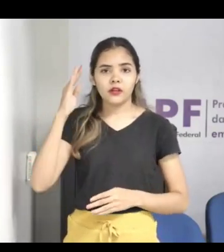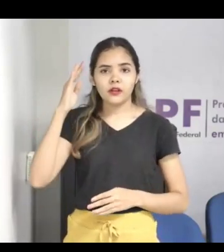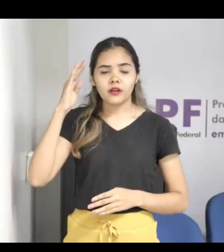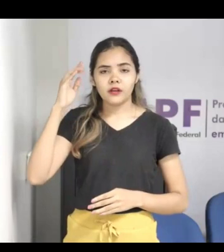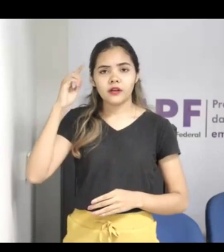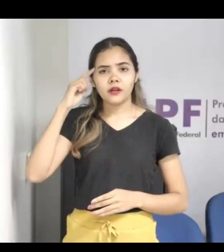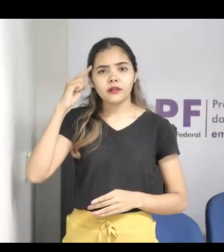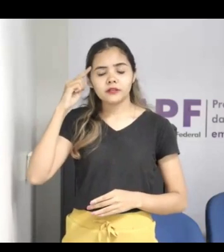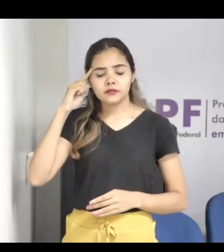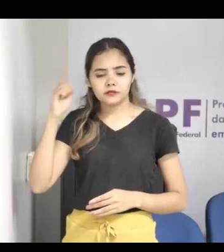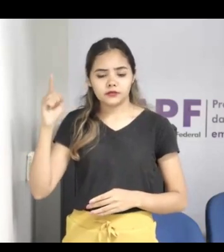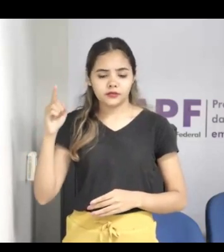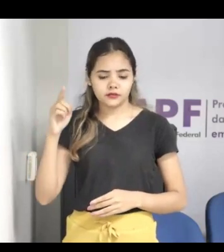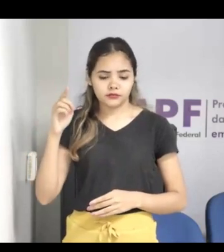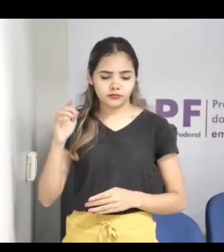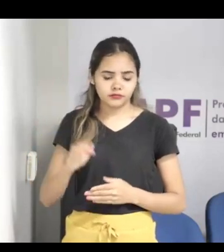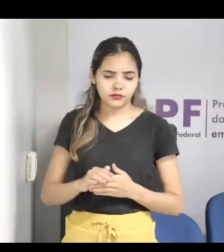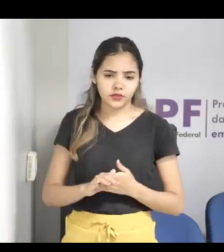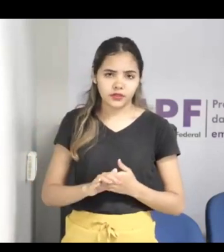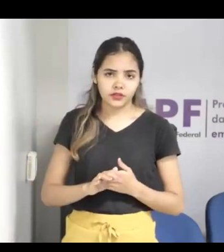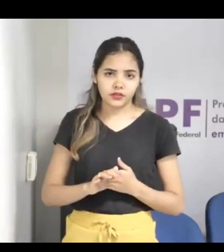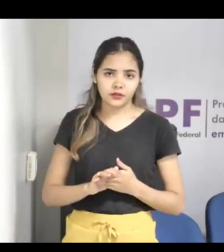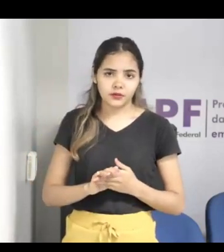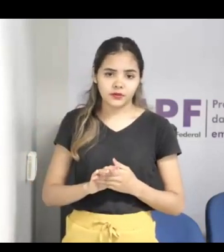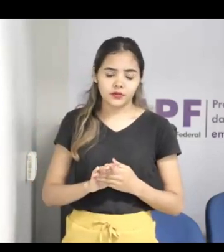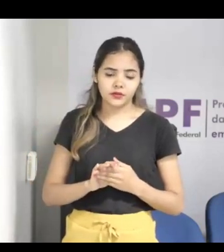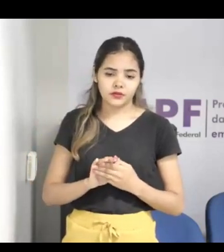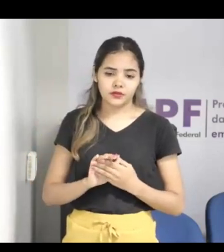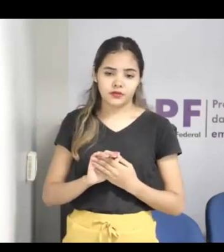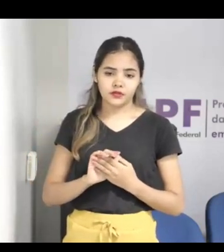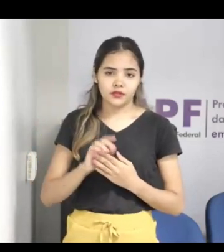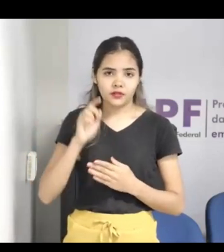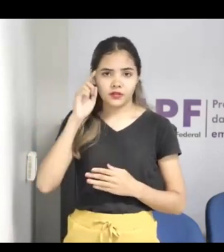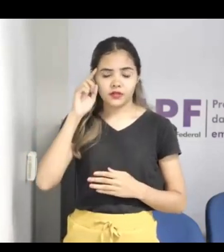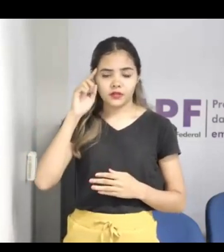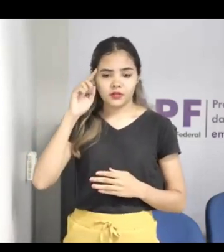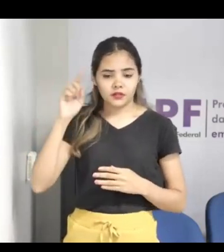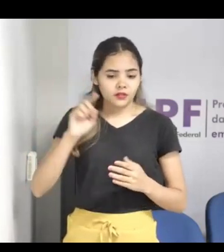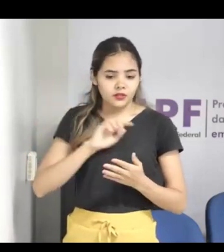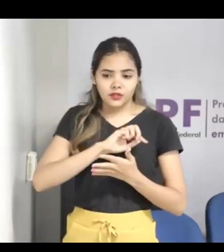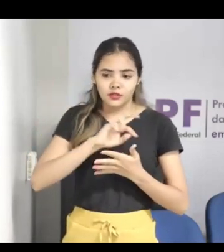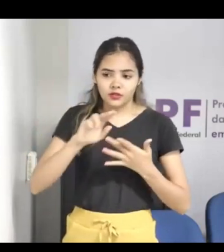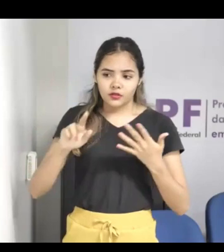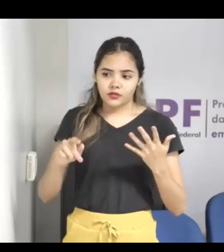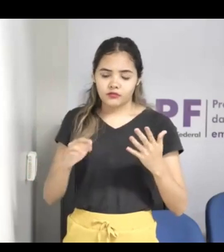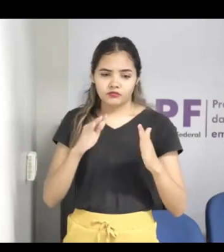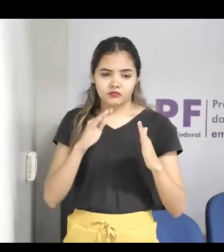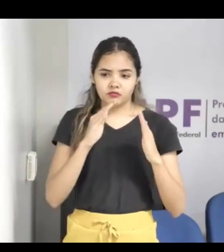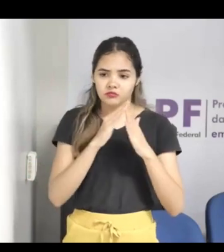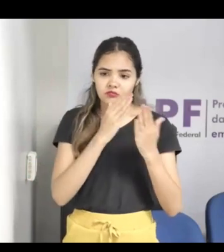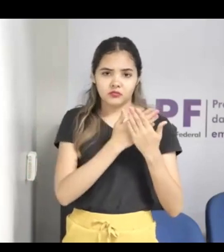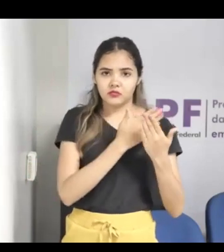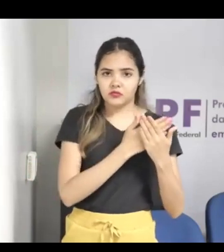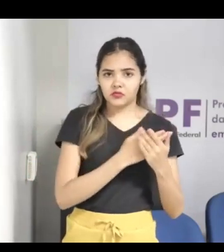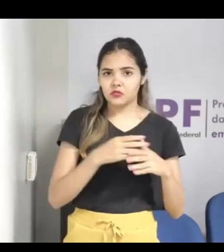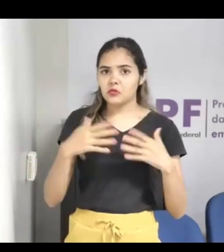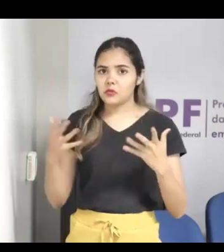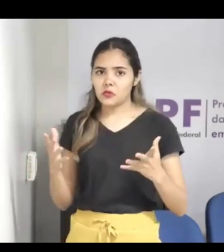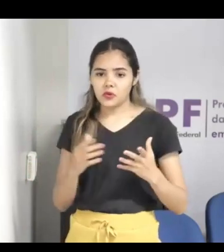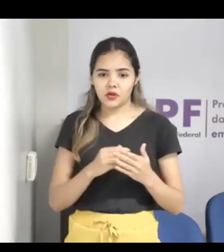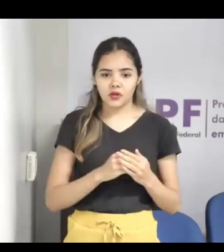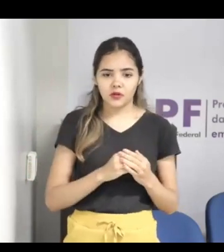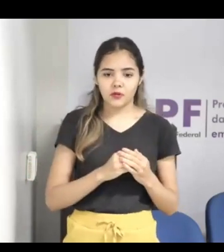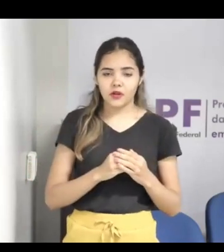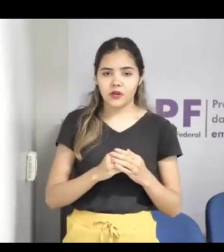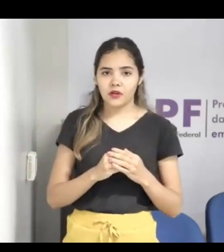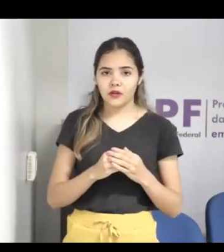aí é o momento que ele chantageia, aí ele começa a pedir coisas em troca, ele fala, olha, se você não conseguir com a sua mãe uma